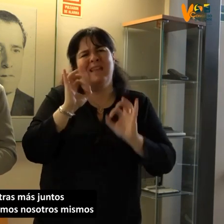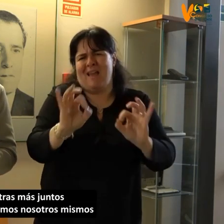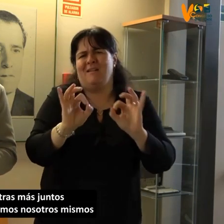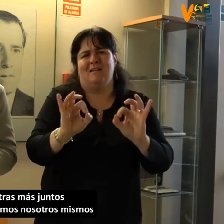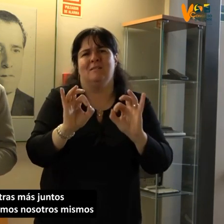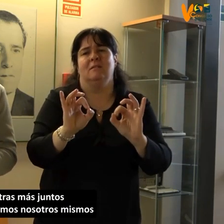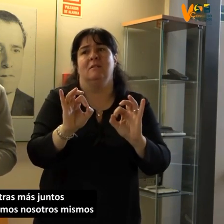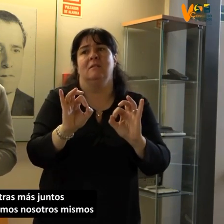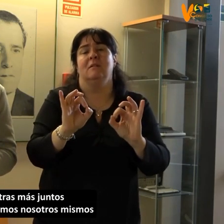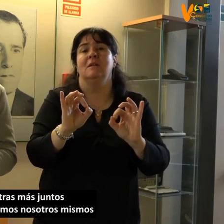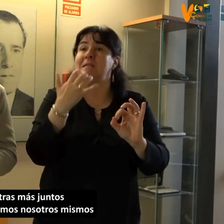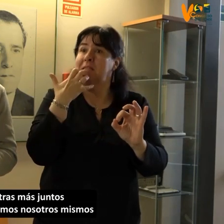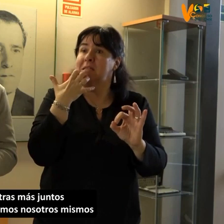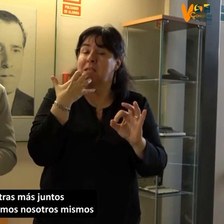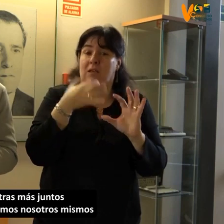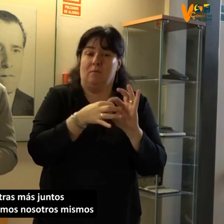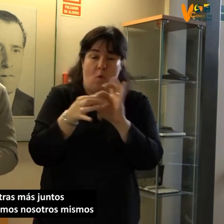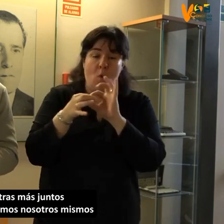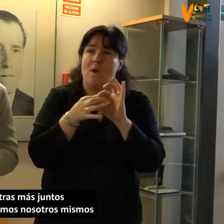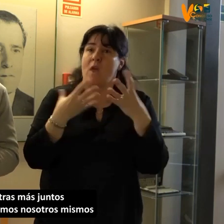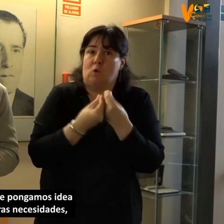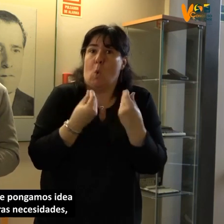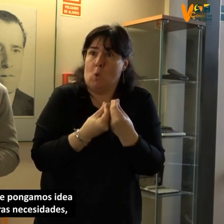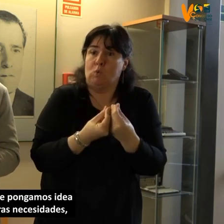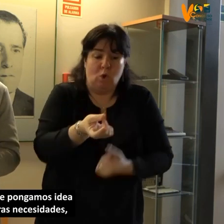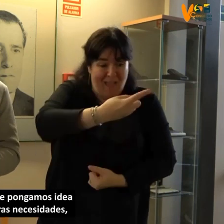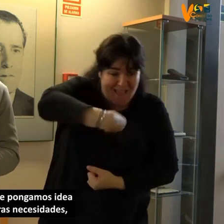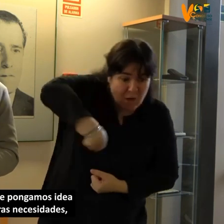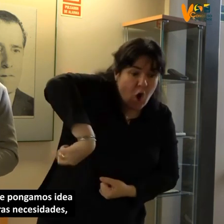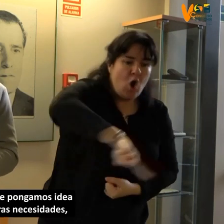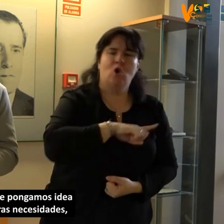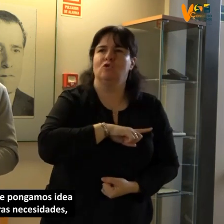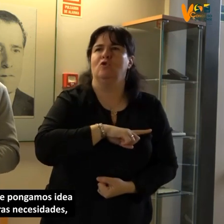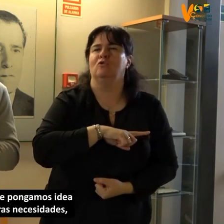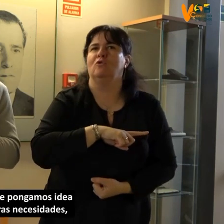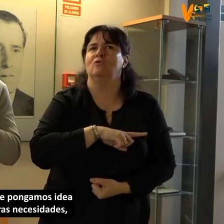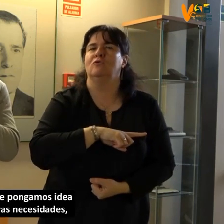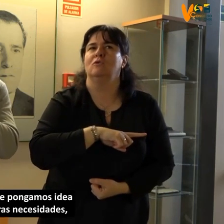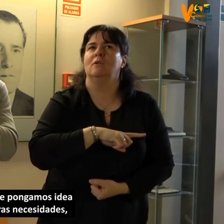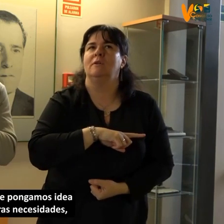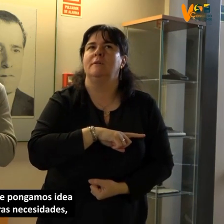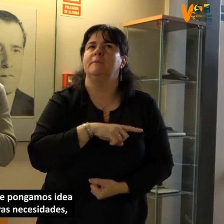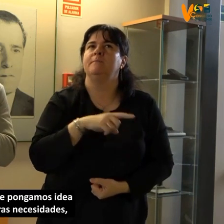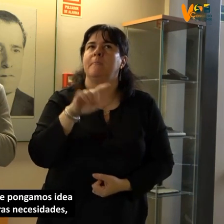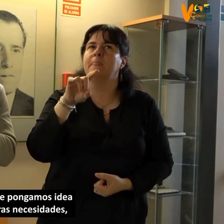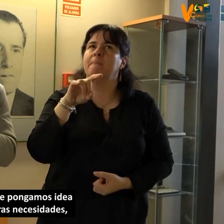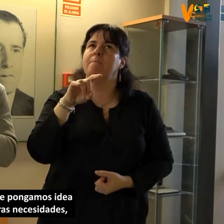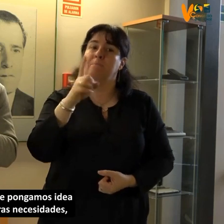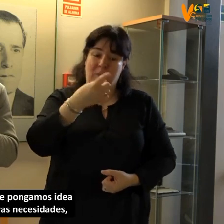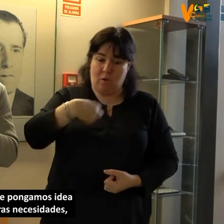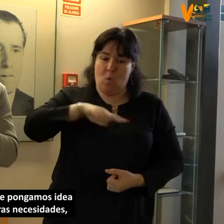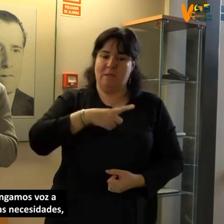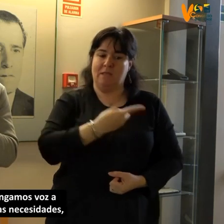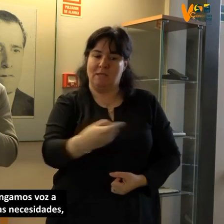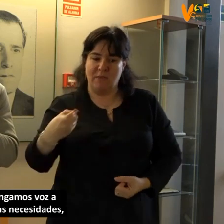mientras más juntos estemos y seamos nosotros mismos quienes le pongamos idea a nuestras